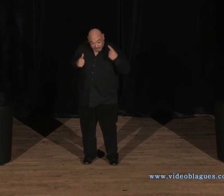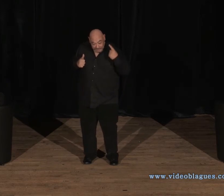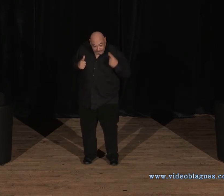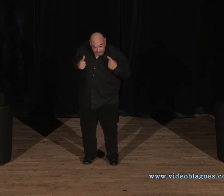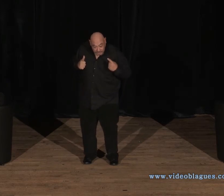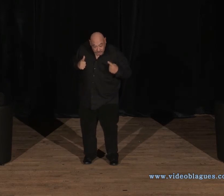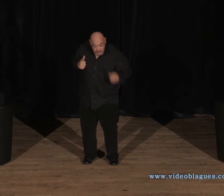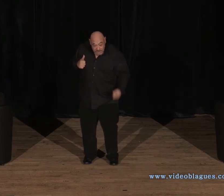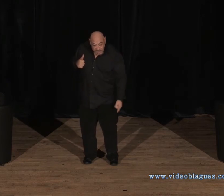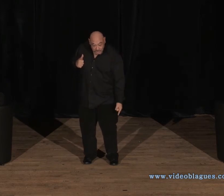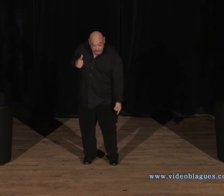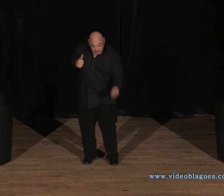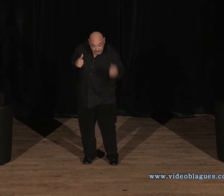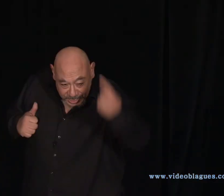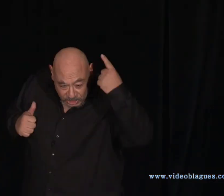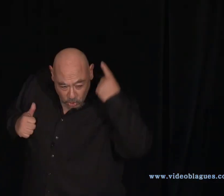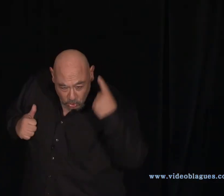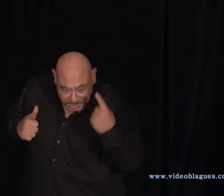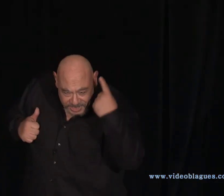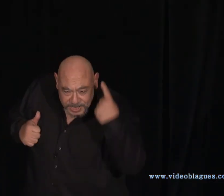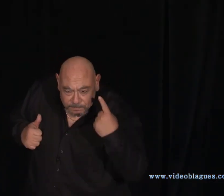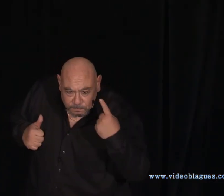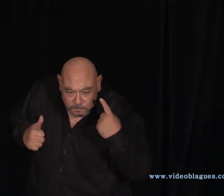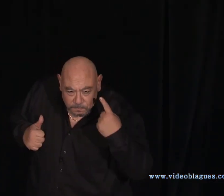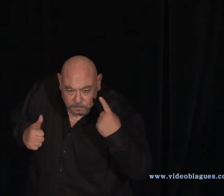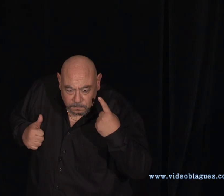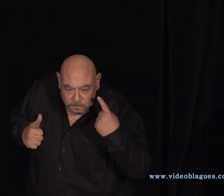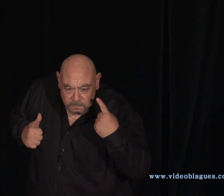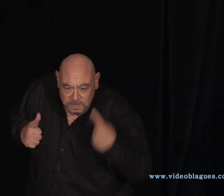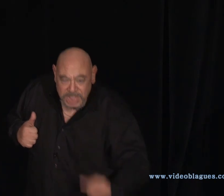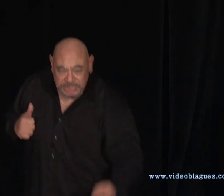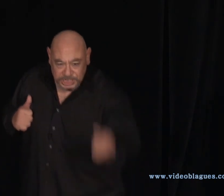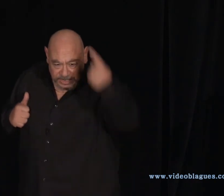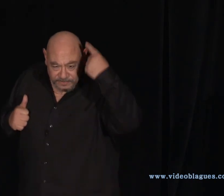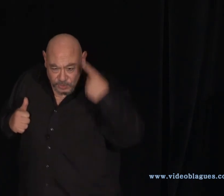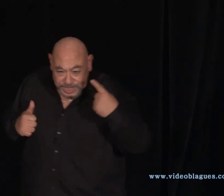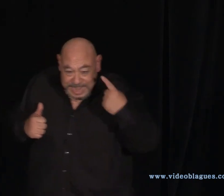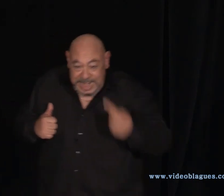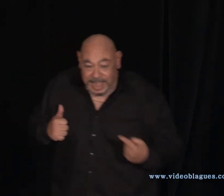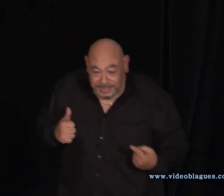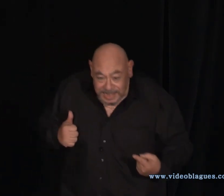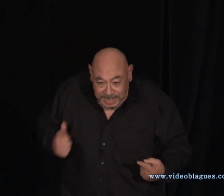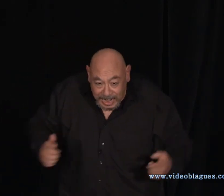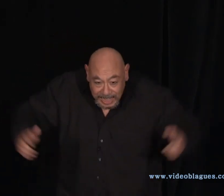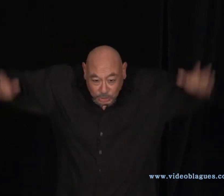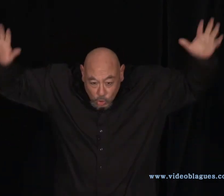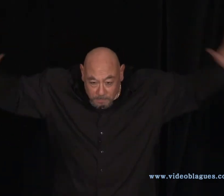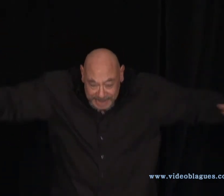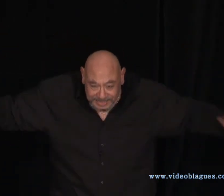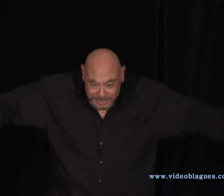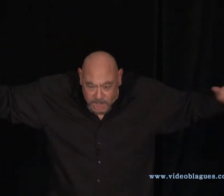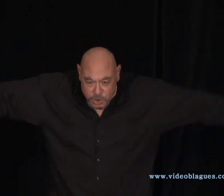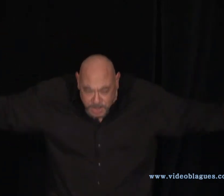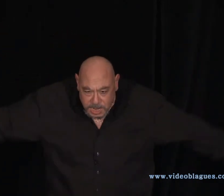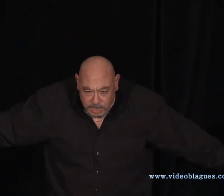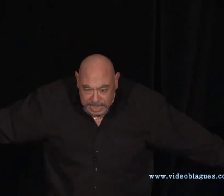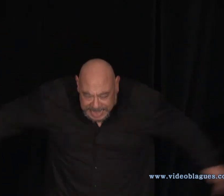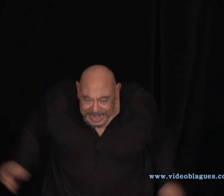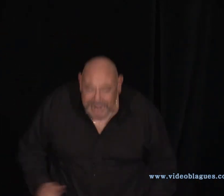française, j'ai découdé ! J'ai vu, il a dit qu'à la tombée de la nuit, il